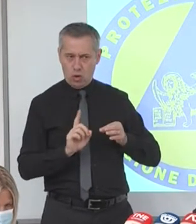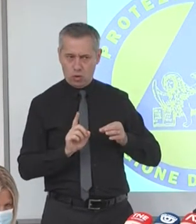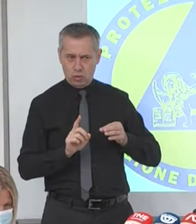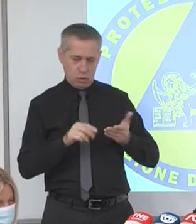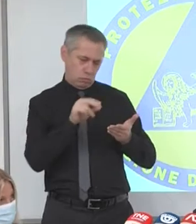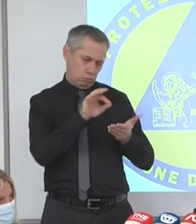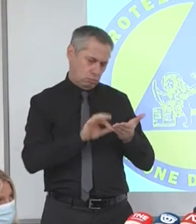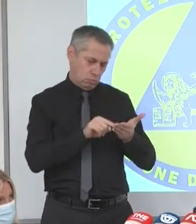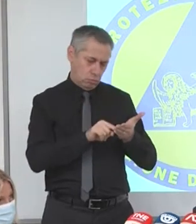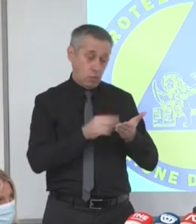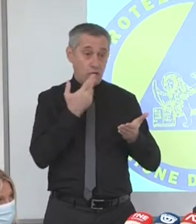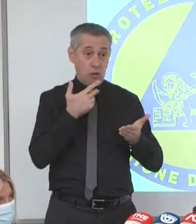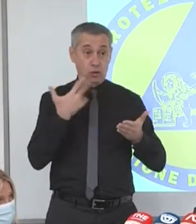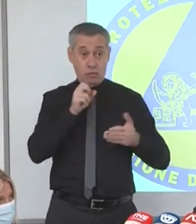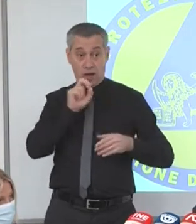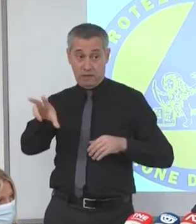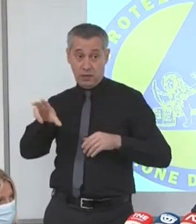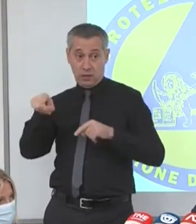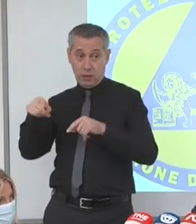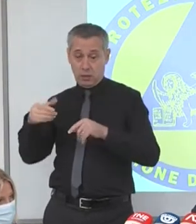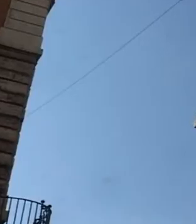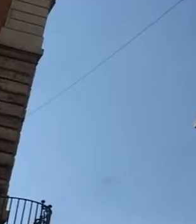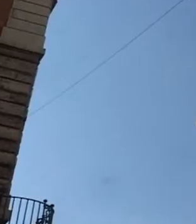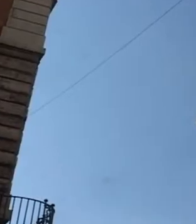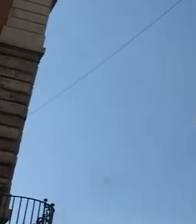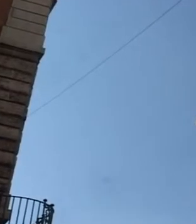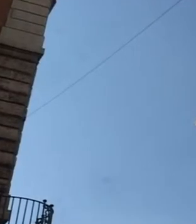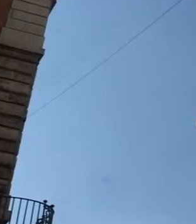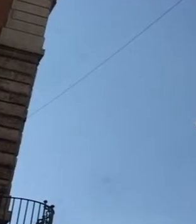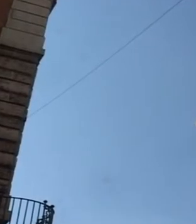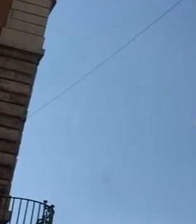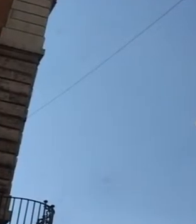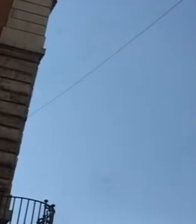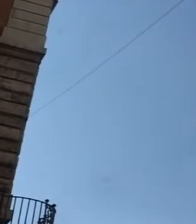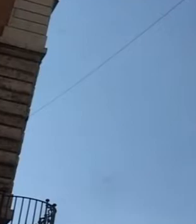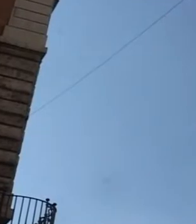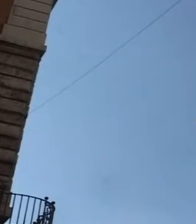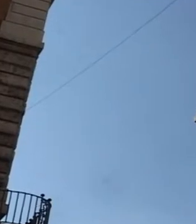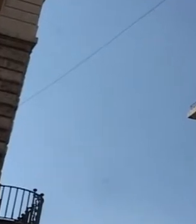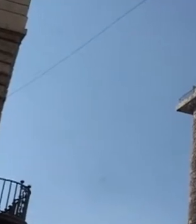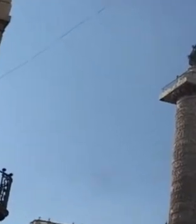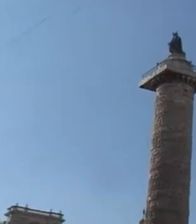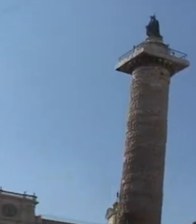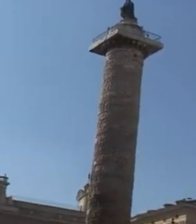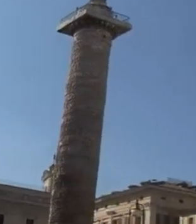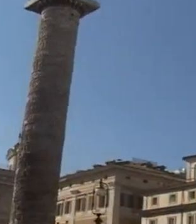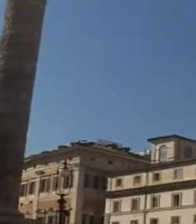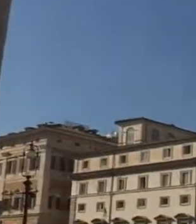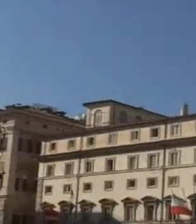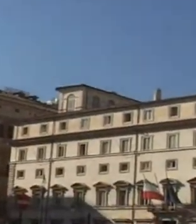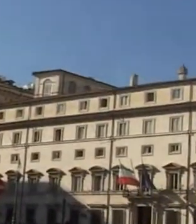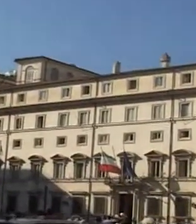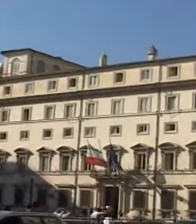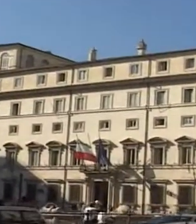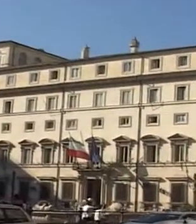che non si parta da quei punti là perché se no è un nulla di fatto per noi. Con il governo la trattativa riprenderà dopo la pausa estiva, compatibilmente